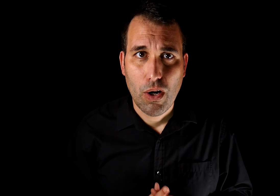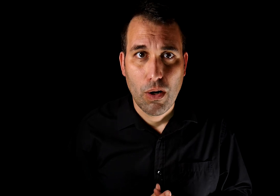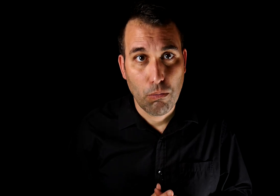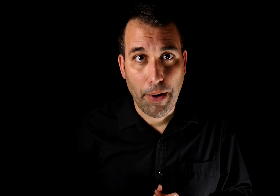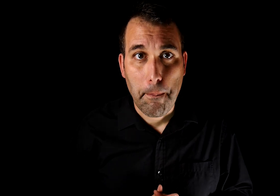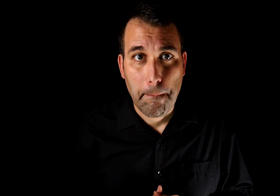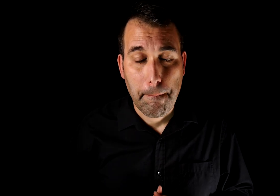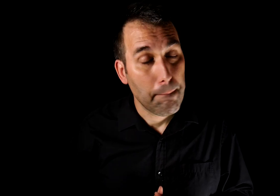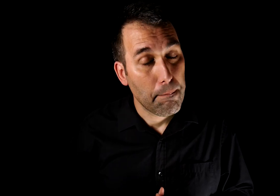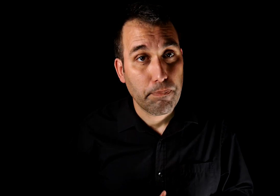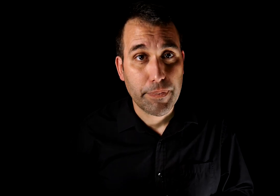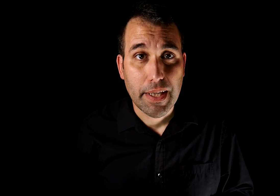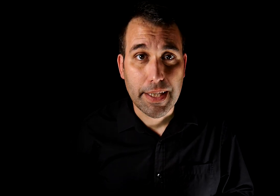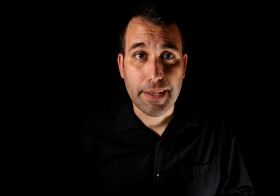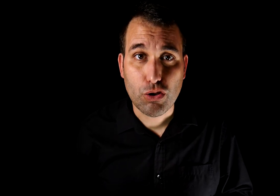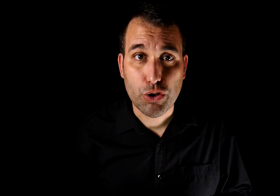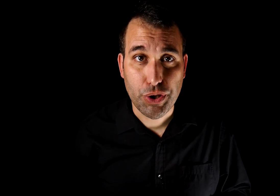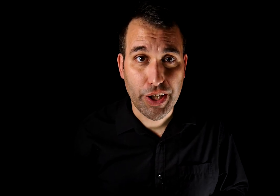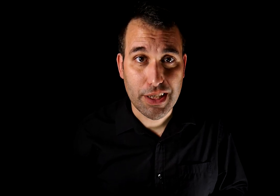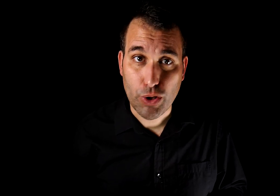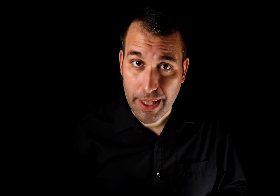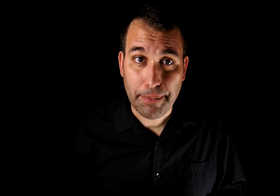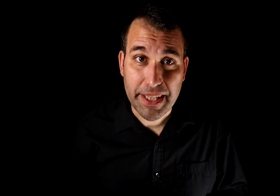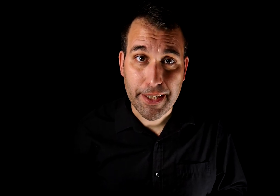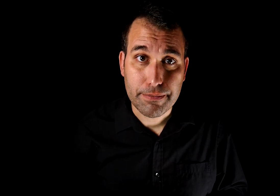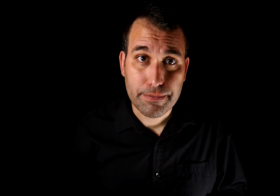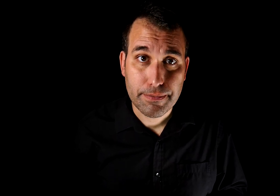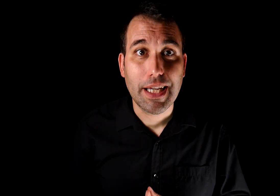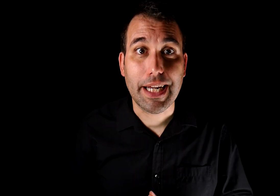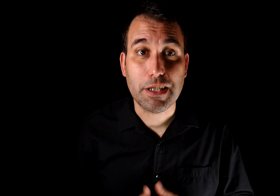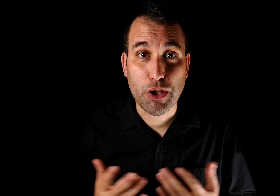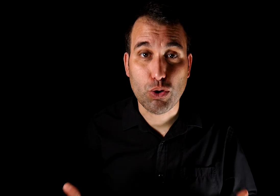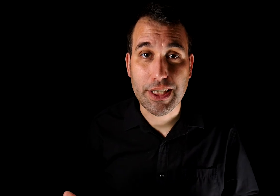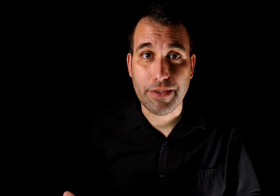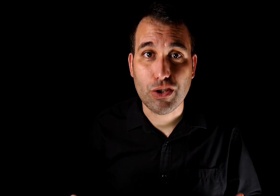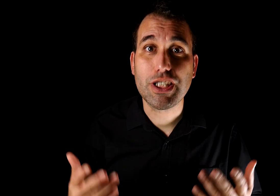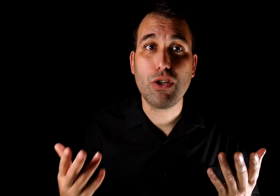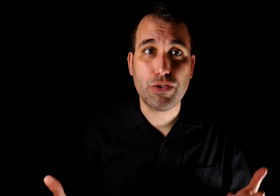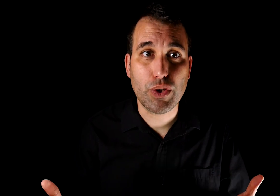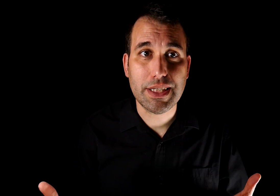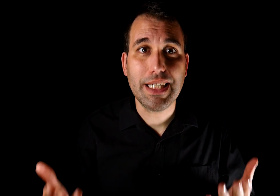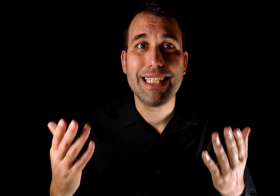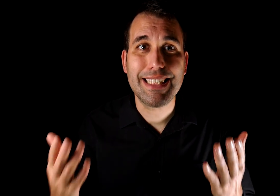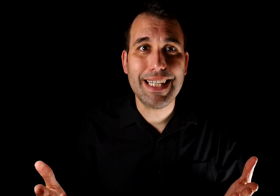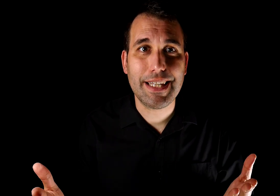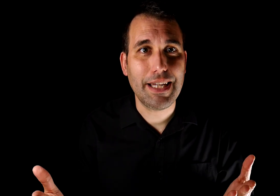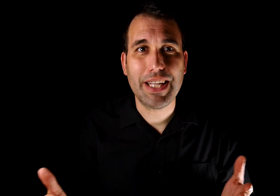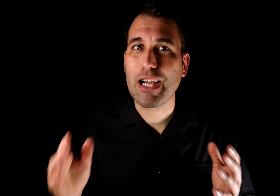bueno quizás no es tu interés lo que tienen en mente. Gracias por escuchar este vídeo si lo disfrutaste siéntete libre de